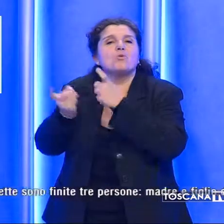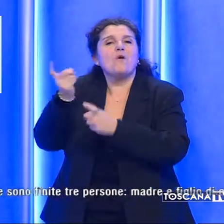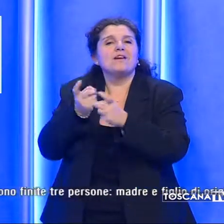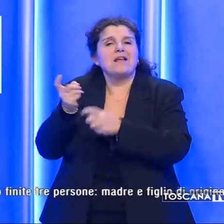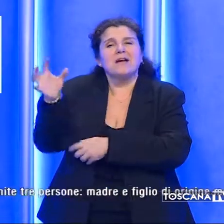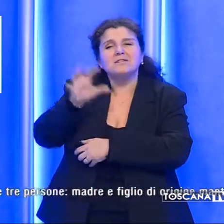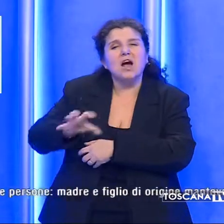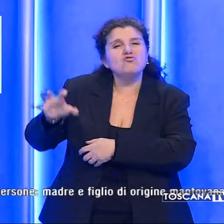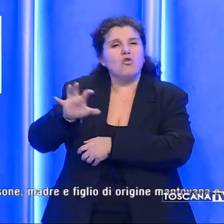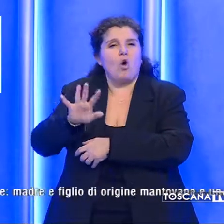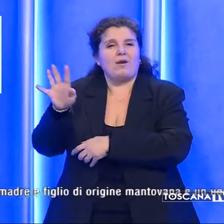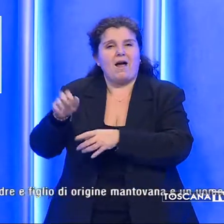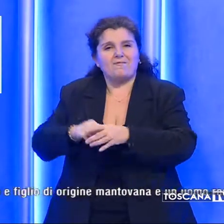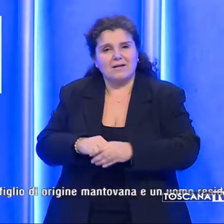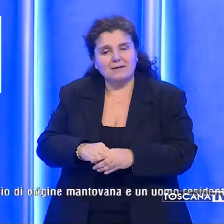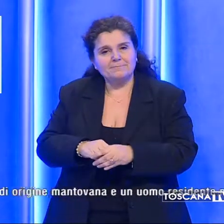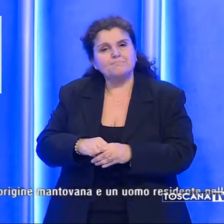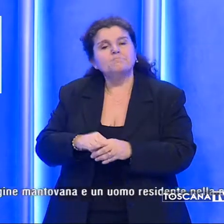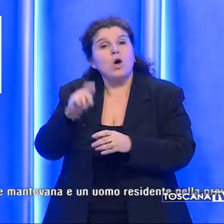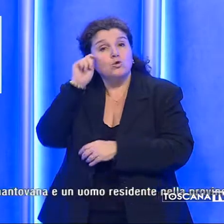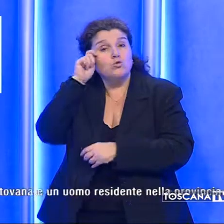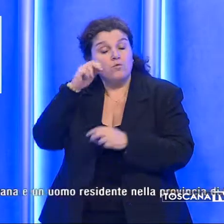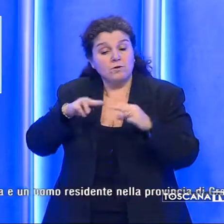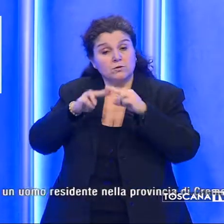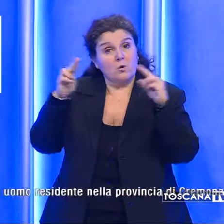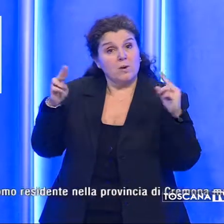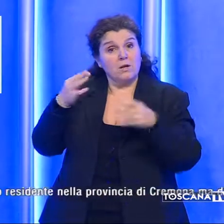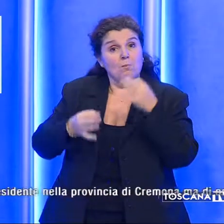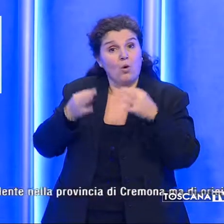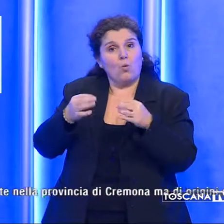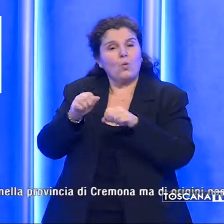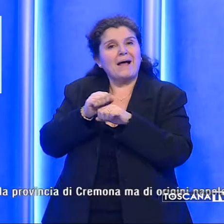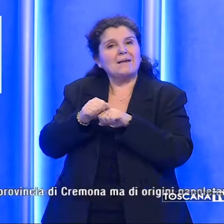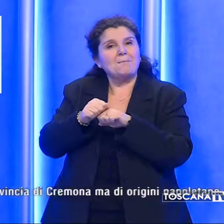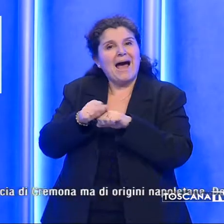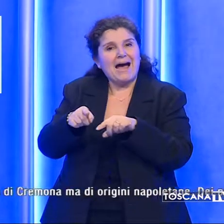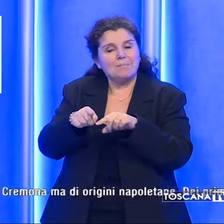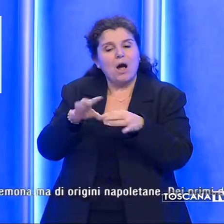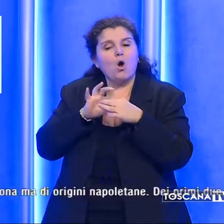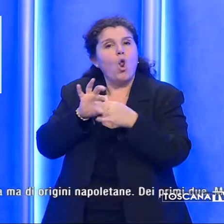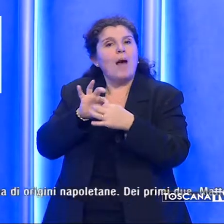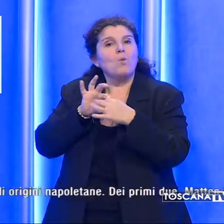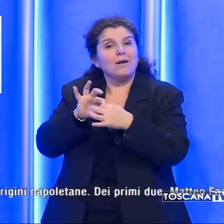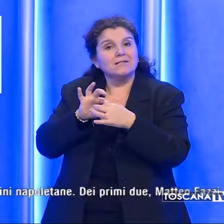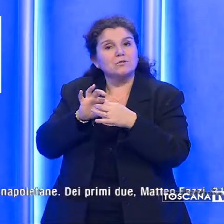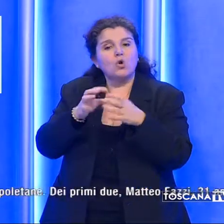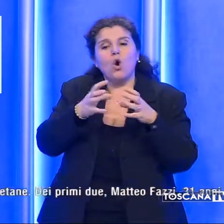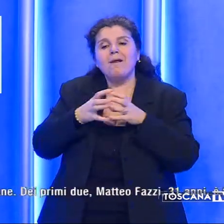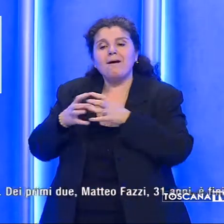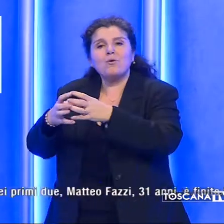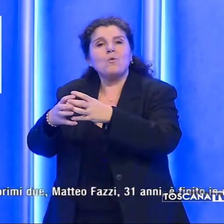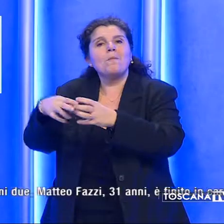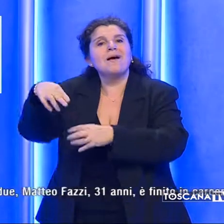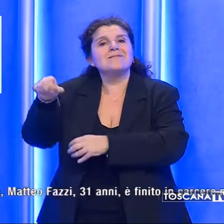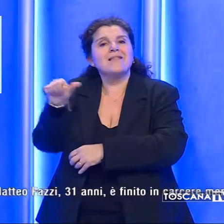geografica. È la truffa scoperta dalla procura di Parma in collaborazione con i nuclei dei NAS